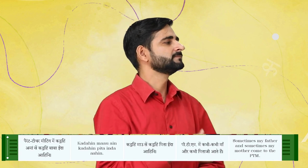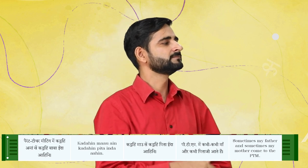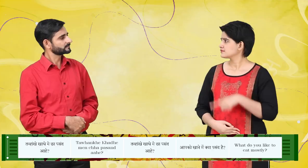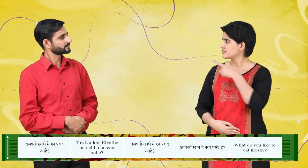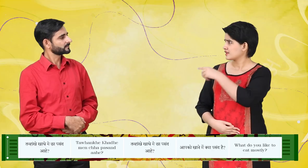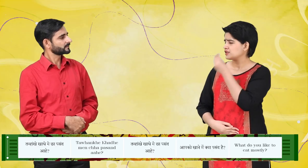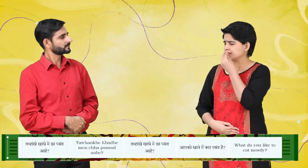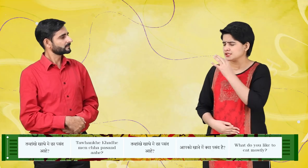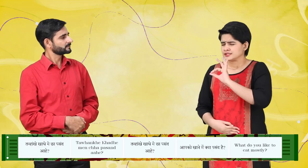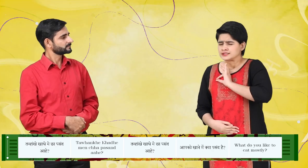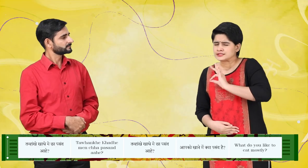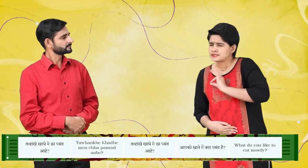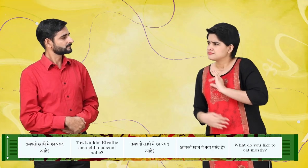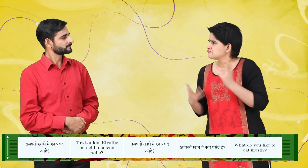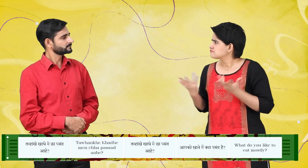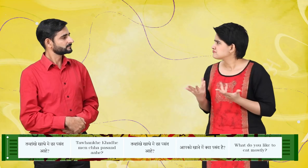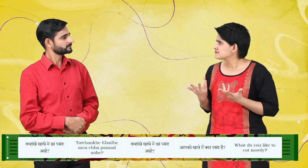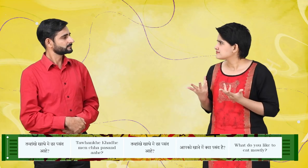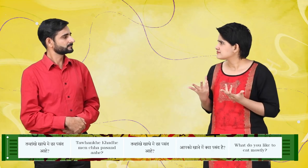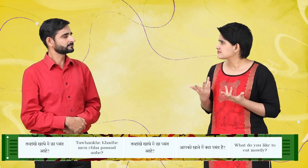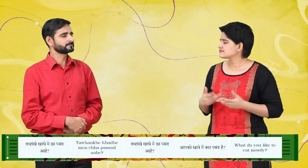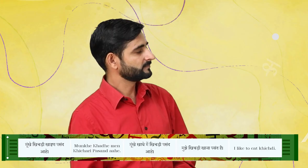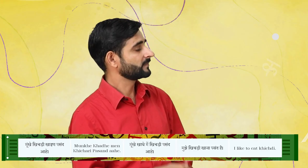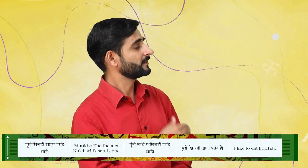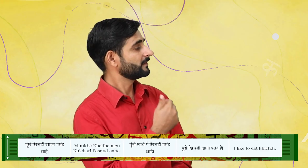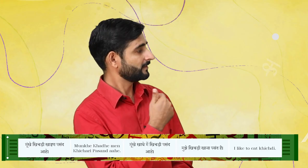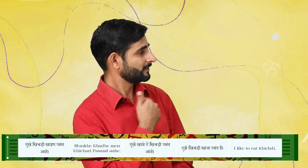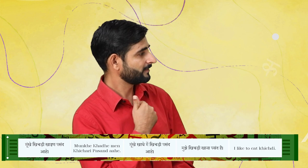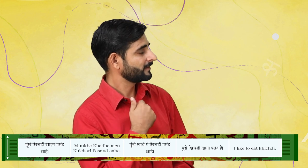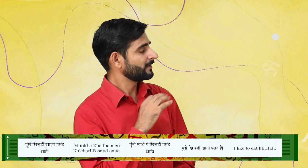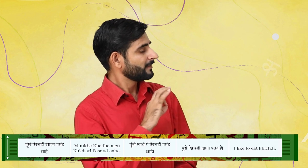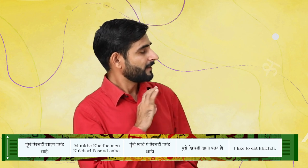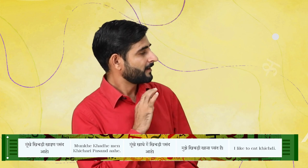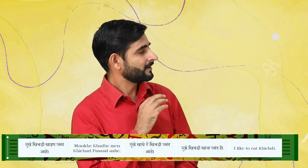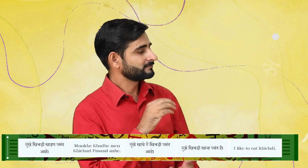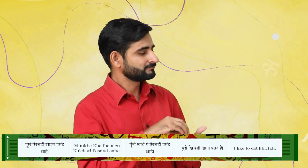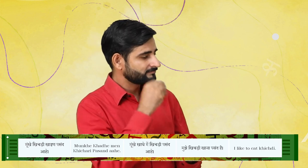तभाँ के खादे में छा पसंद आहे? मुखे खिचडी खाइन पसंद आहे